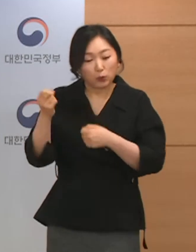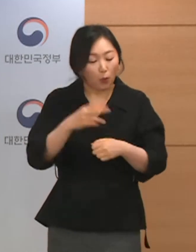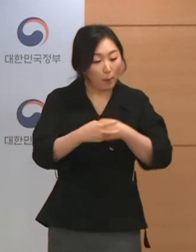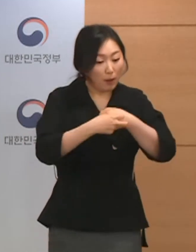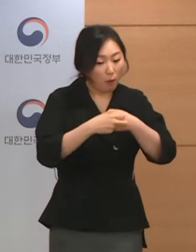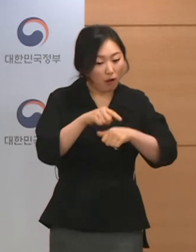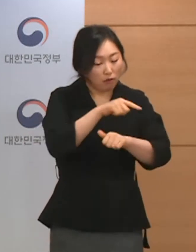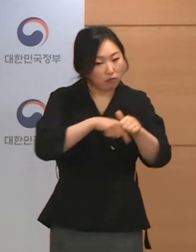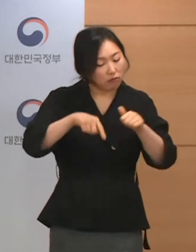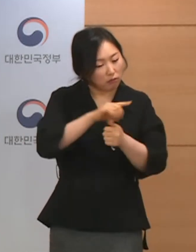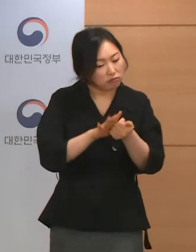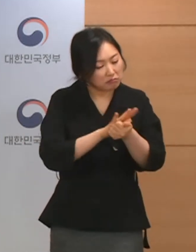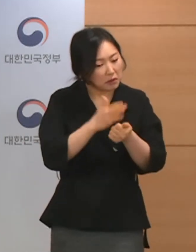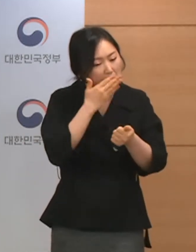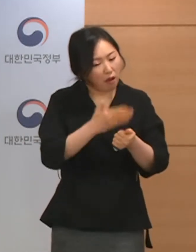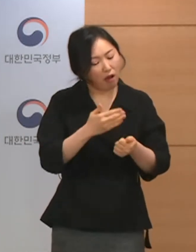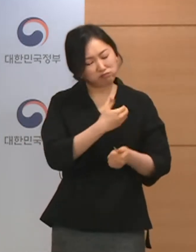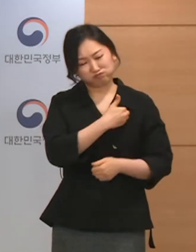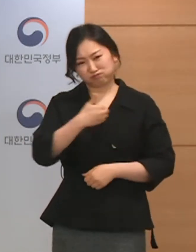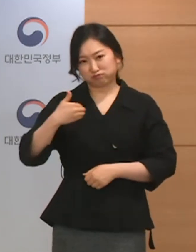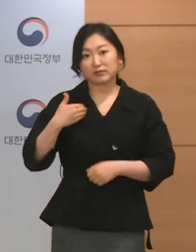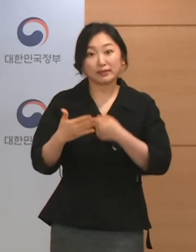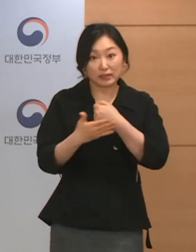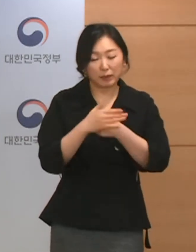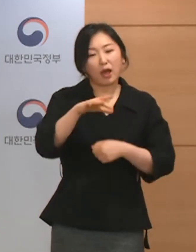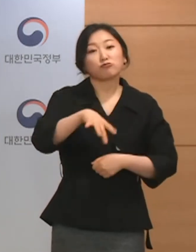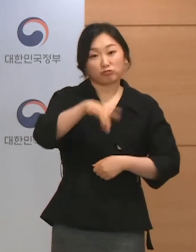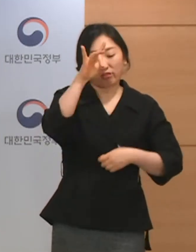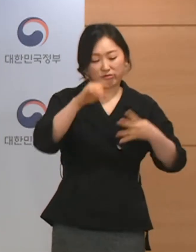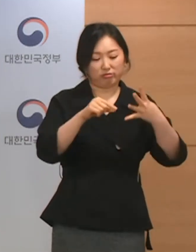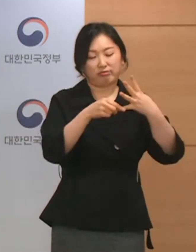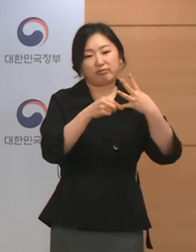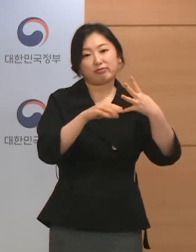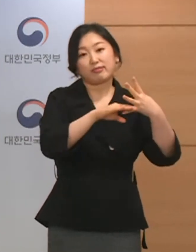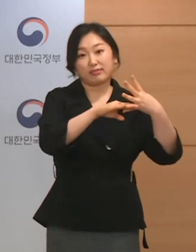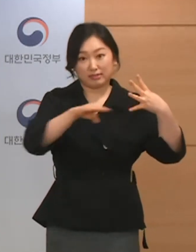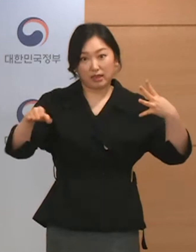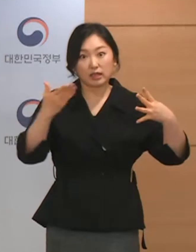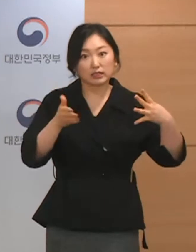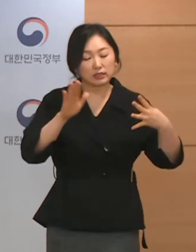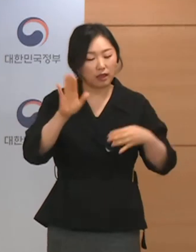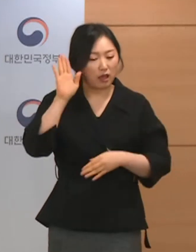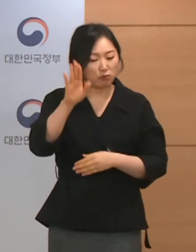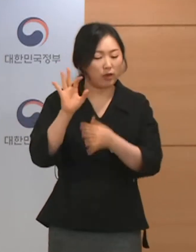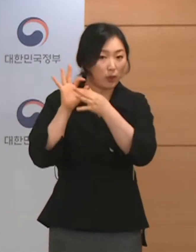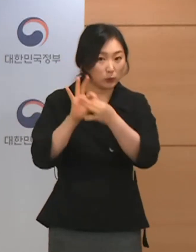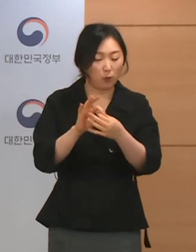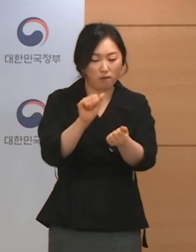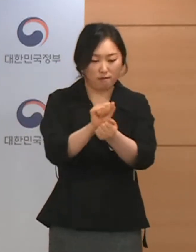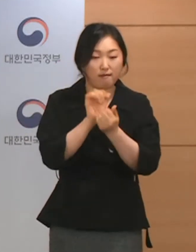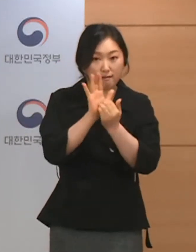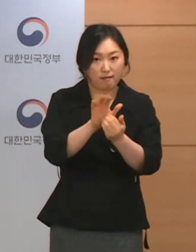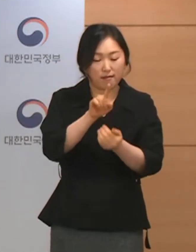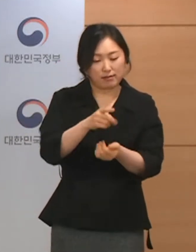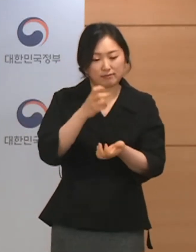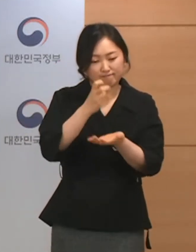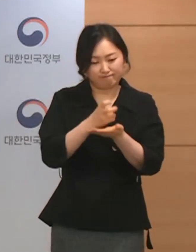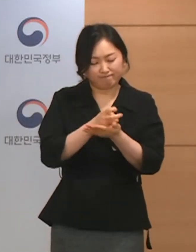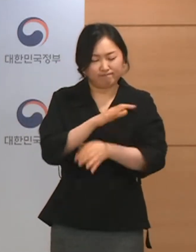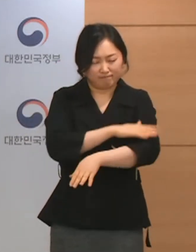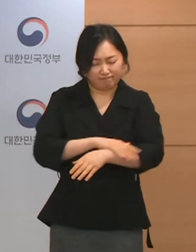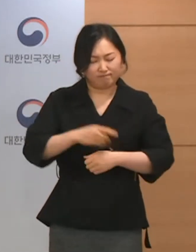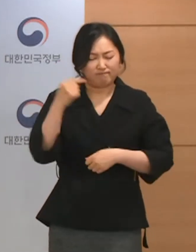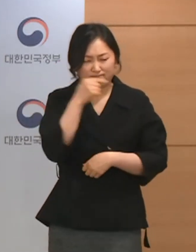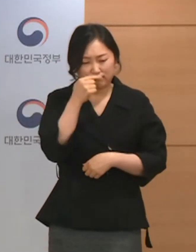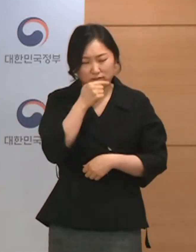충분한 점 등을 고려하여 우선 1단계를 적용하되 방역 조치를 강화하면서 후속 영향을 평가할 예정입니다.